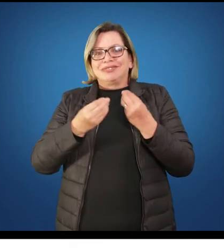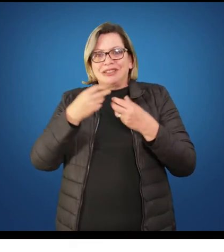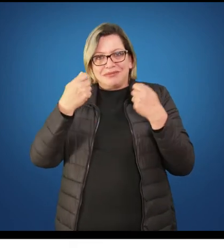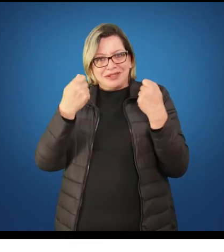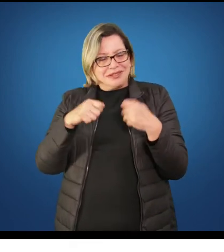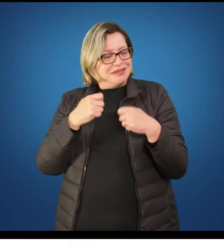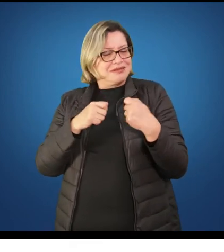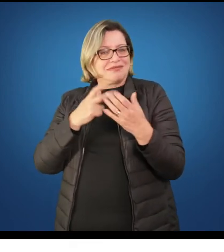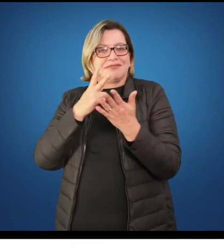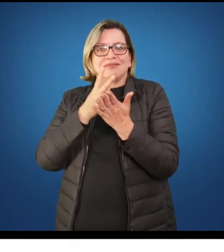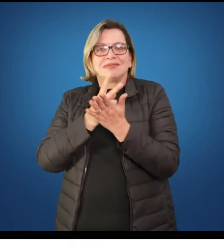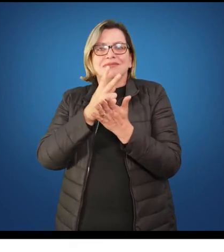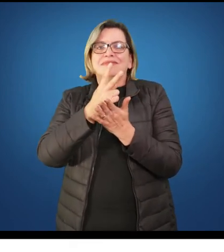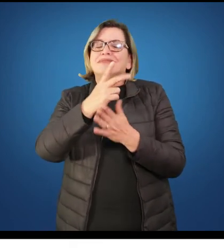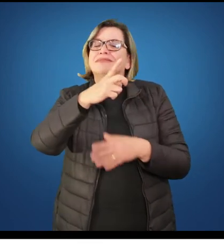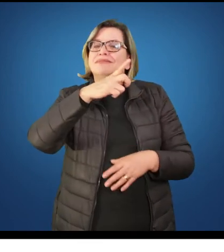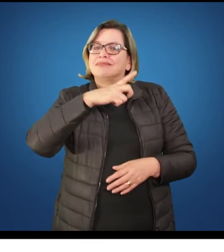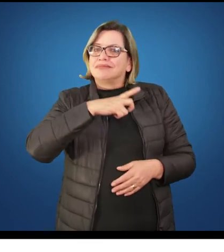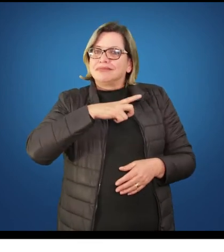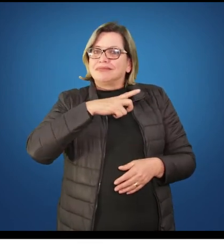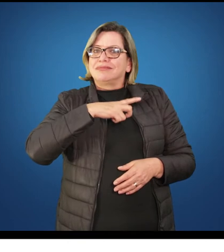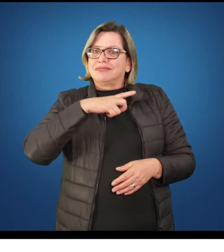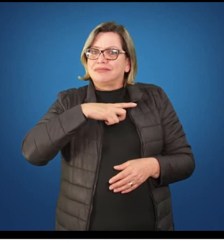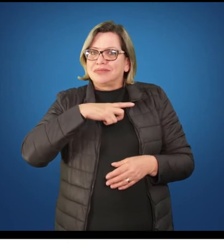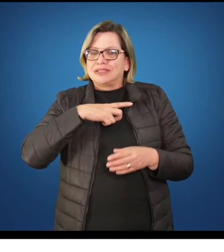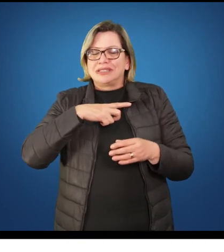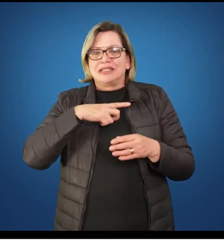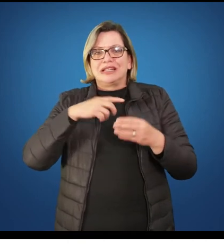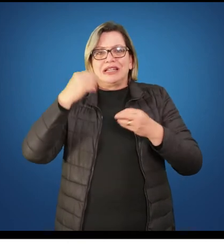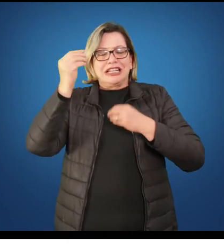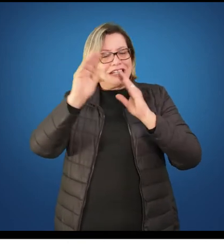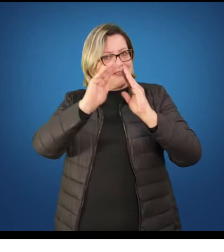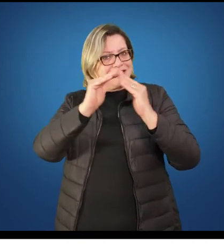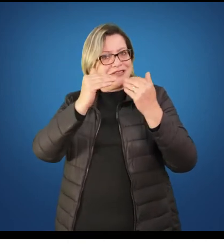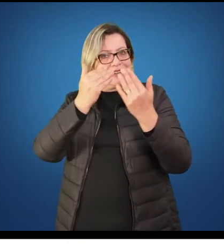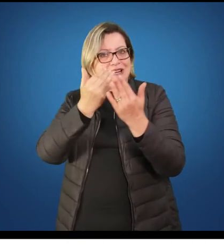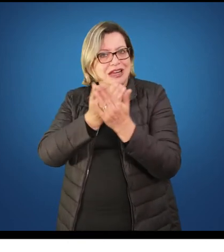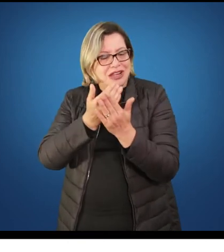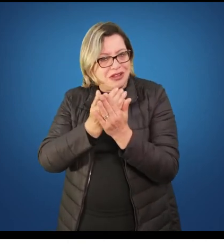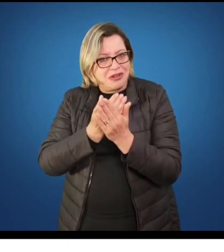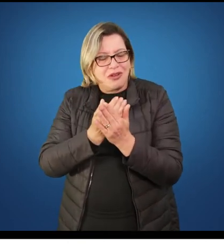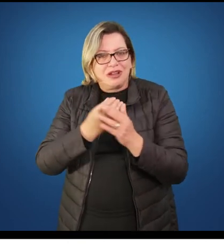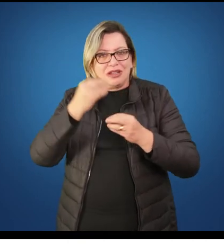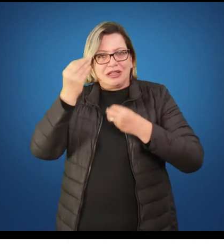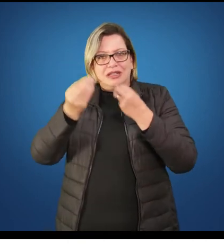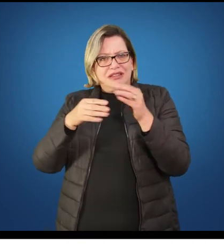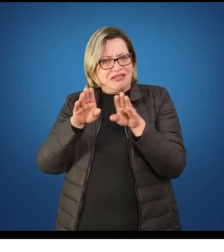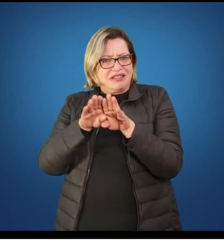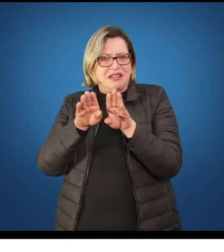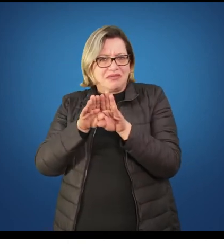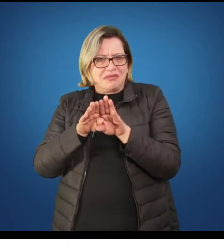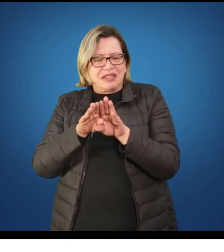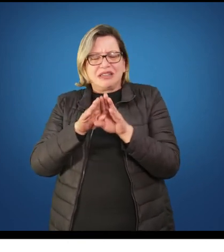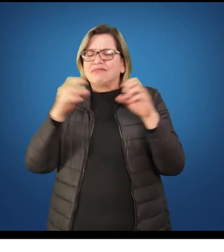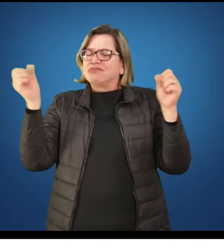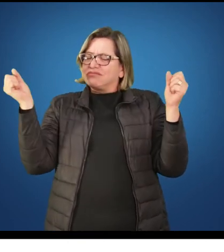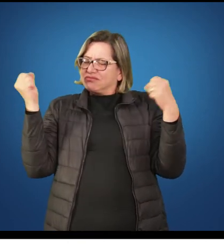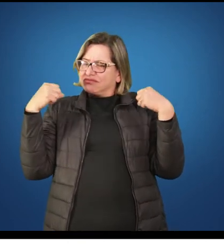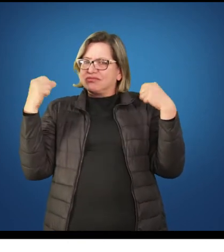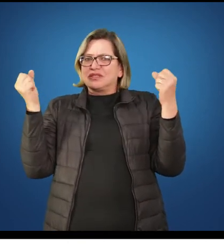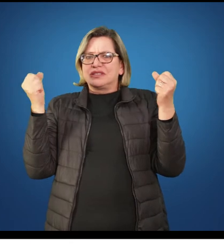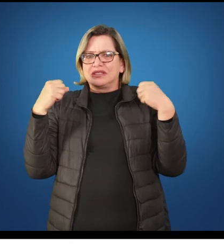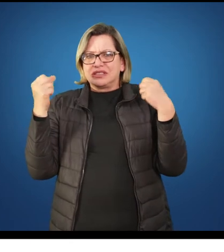identidade corporal e, desta forma, para que ele vá construindo as suas singularidades a partir das suas